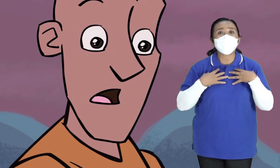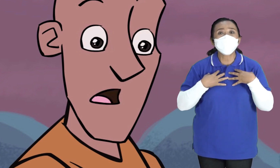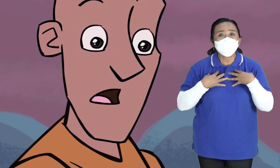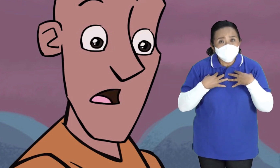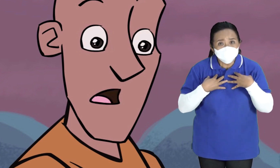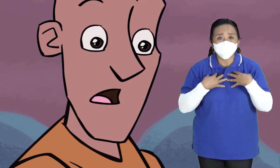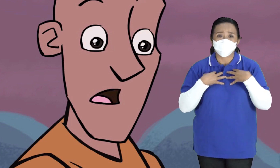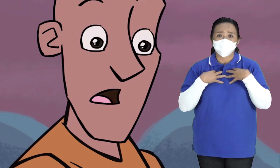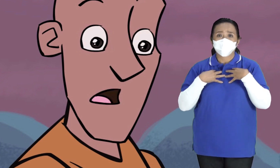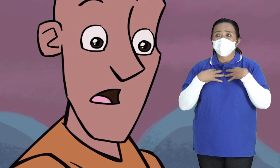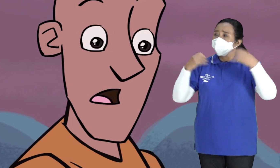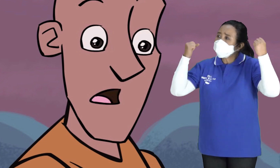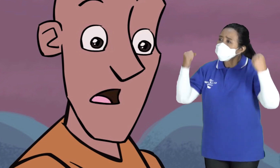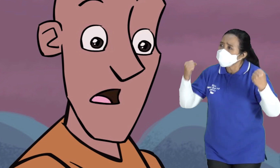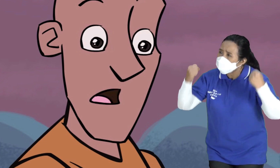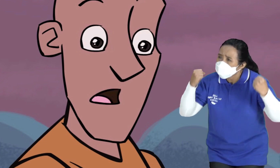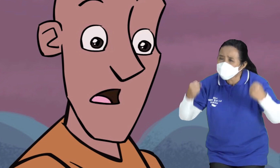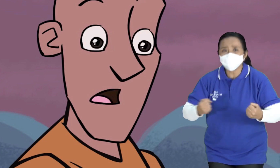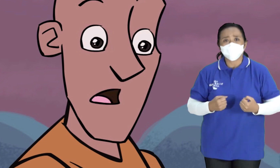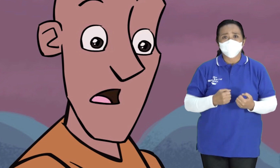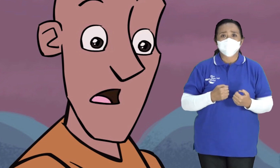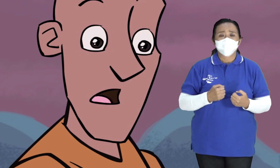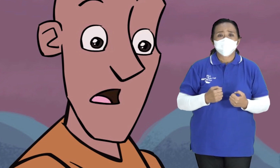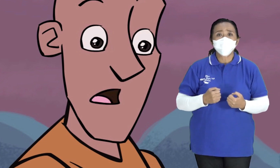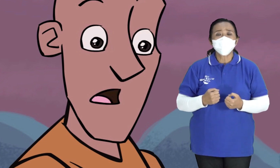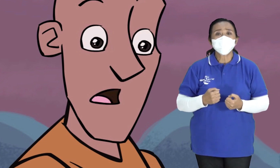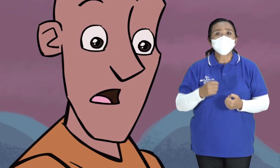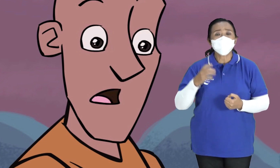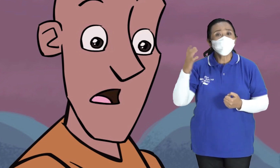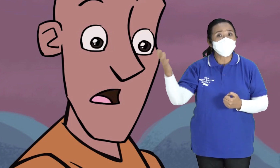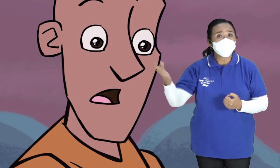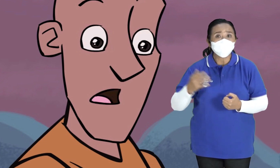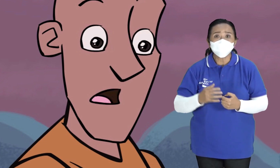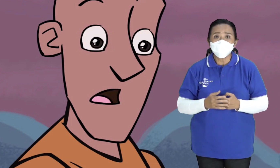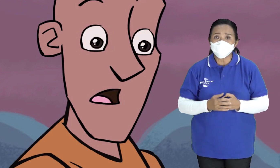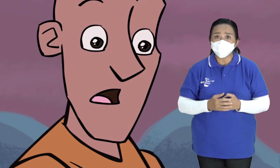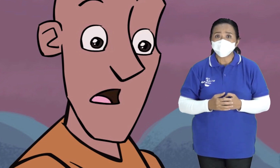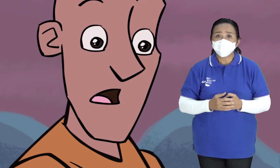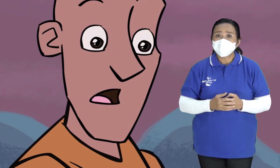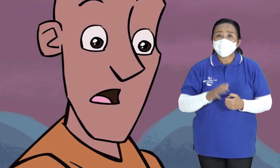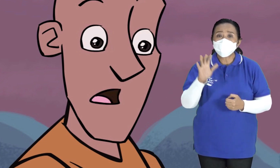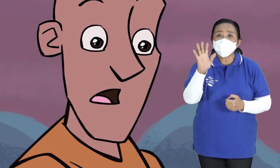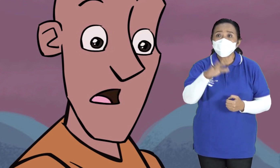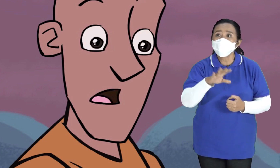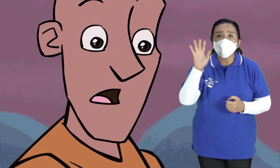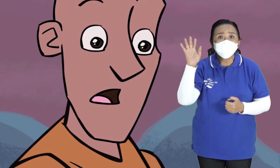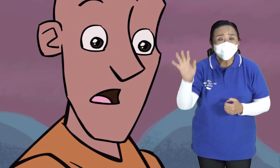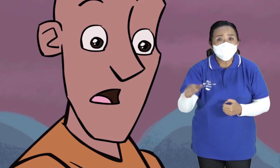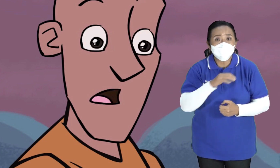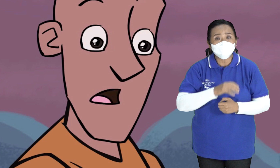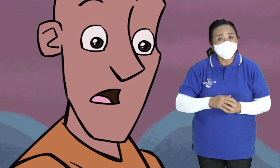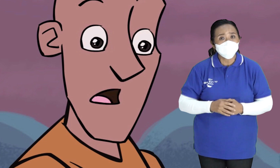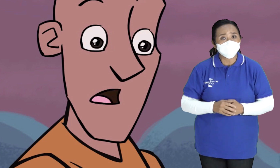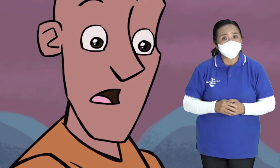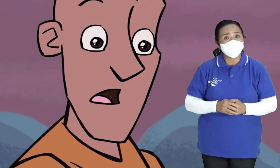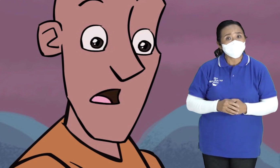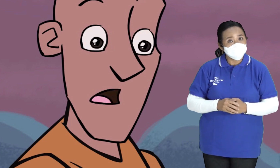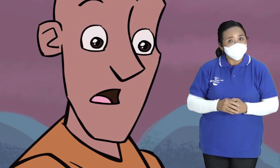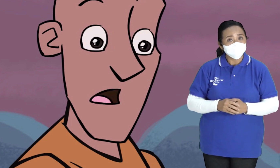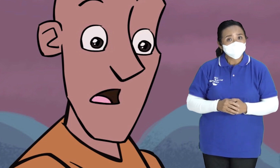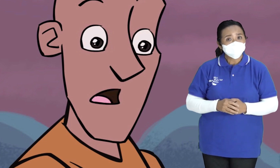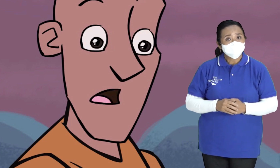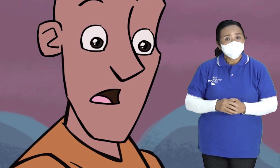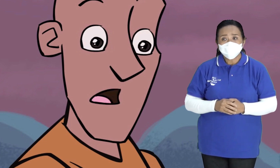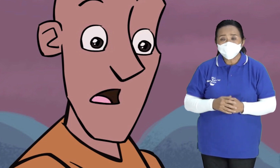diberi keberanian Dan semangat Untuk nanti melayani Tuhan Karena dia akan ditinggalkan seorang